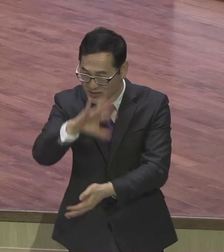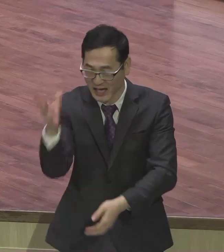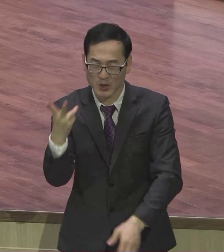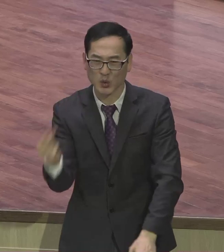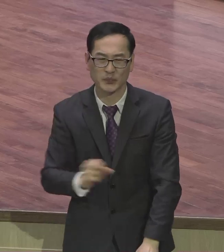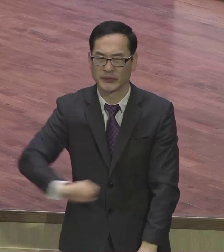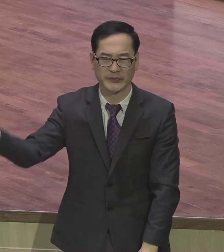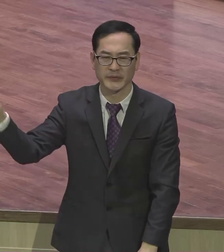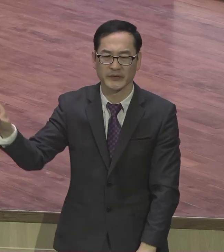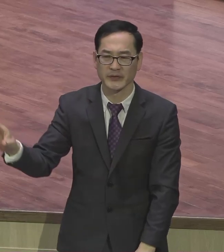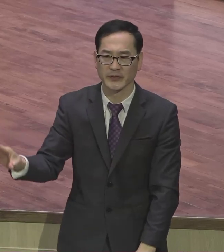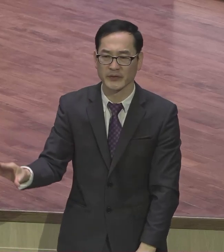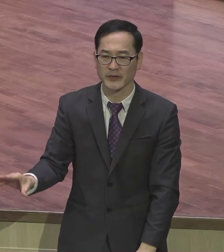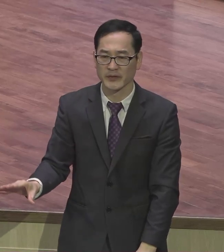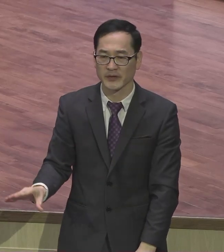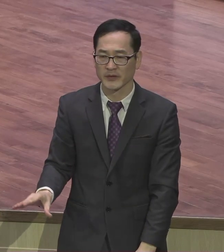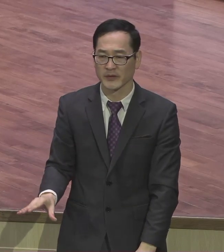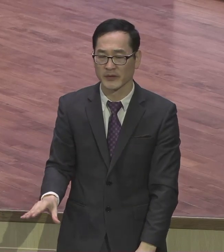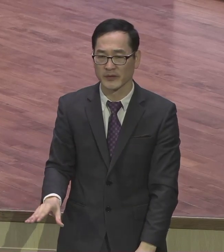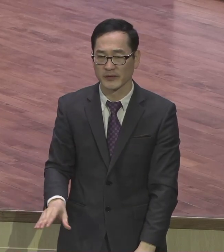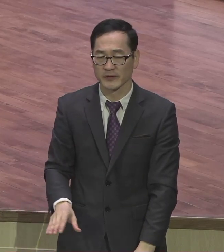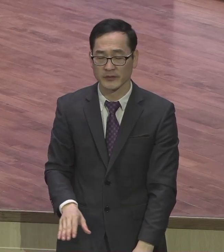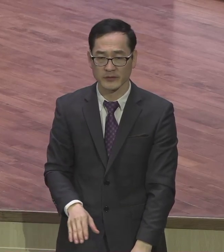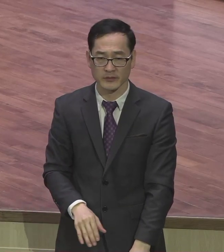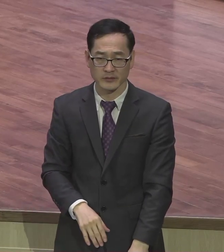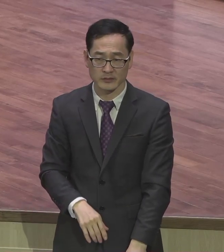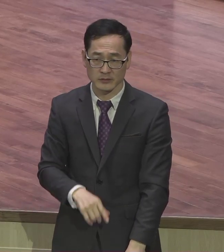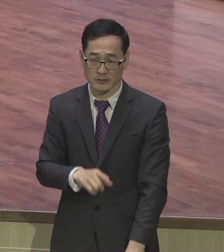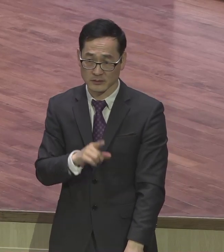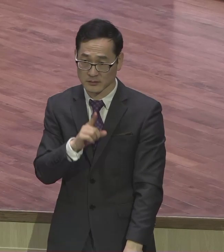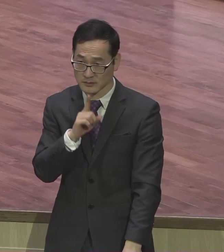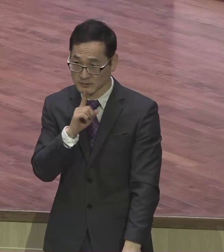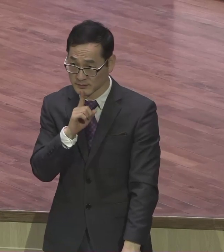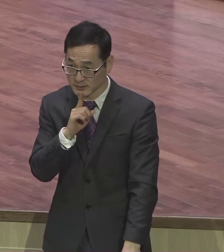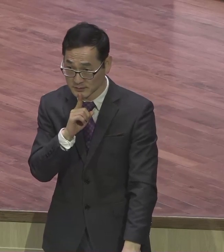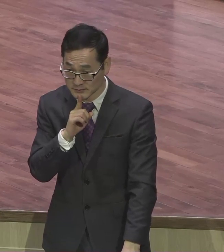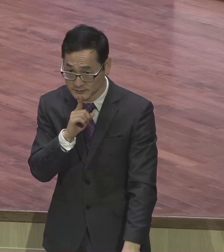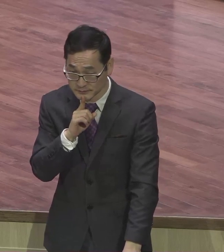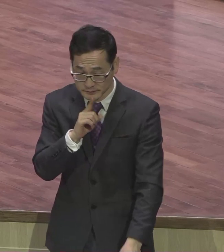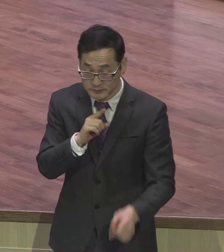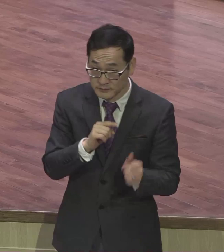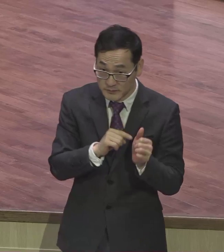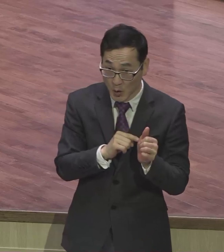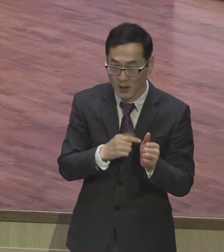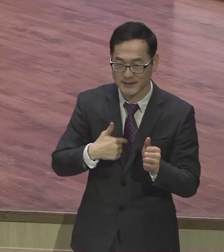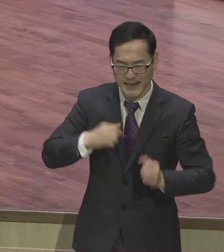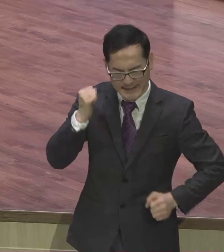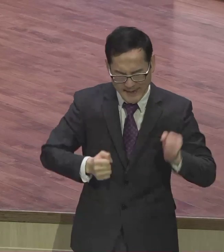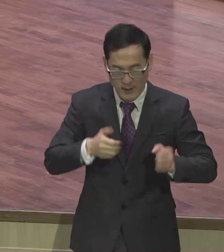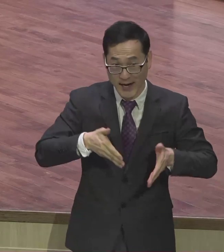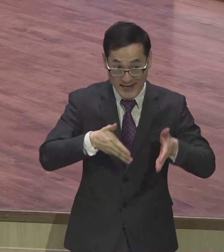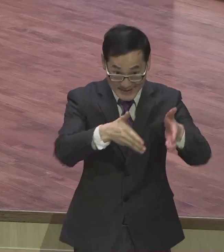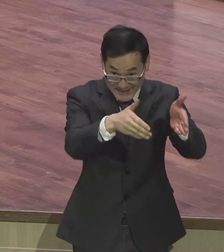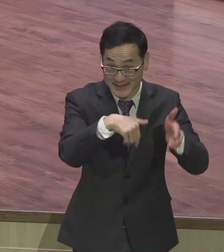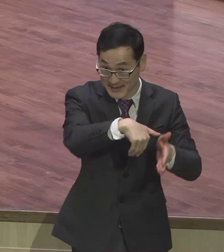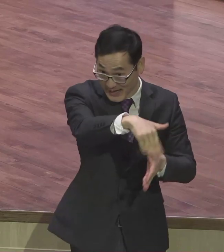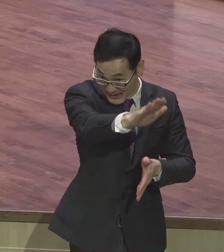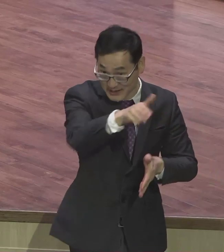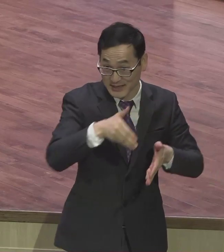사도형전 20장 24재를 보면 사도바울이 고백합니다 나의 내가 달려갈 길과 주 예수께 받은 사명